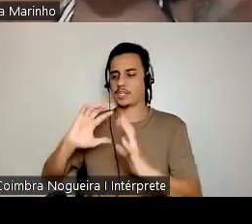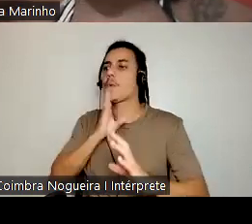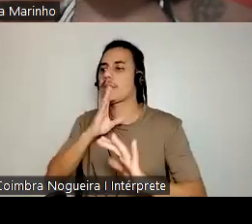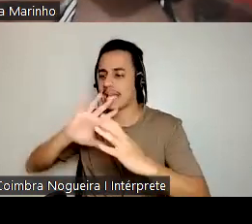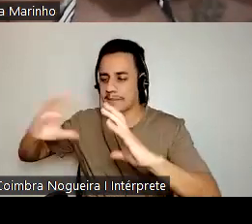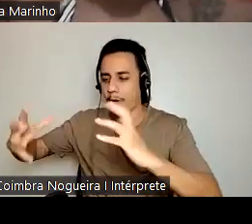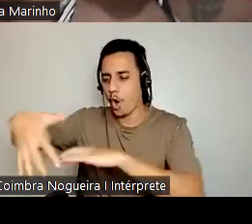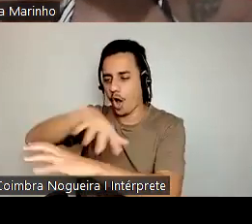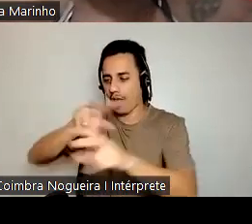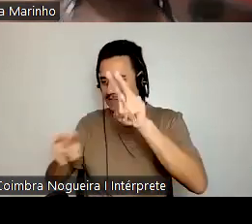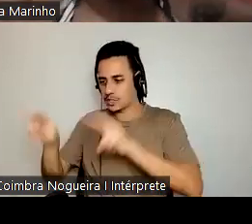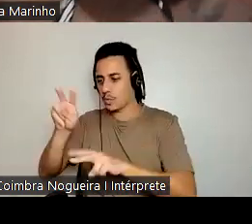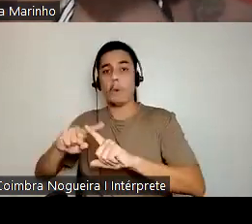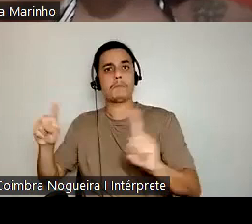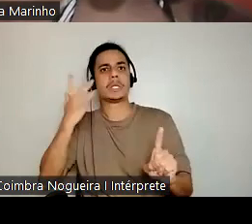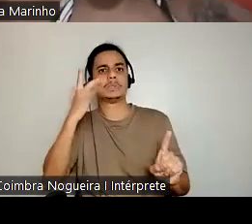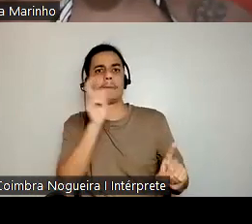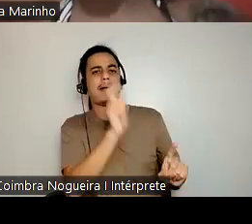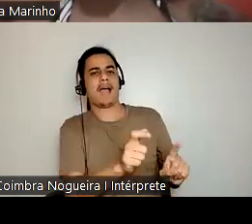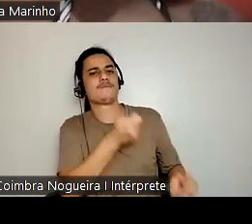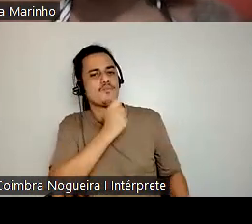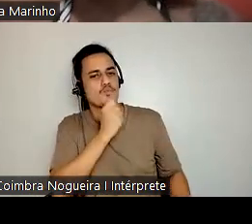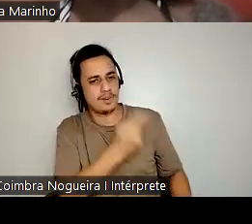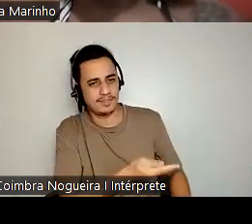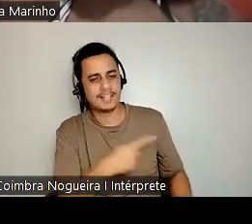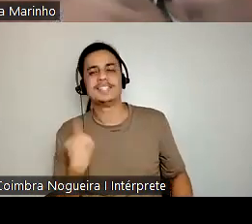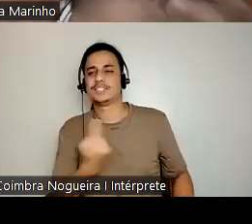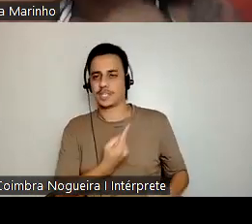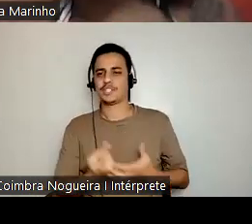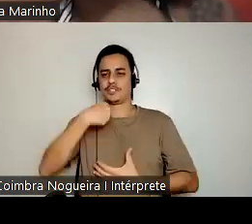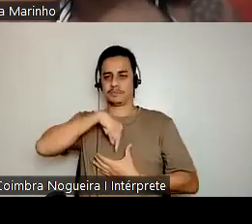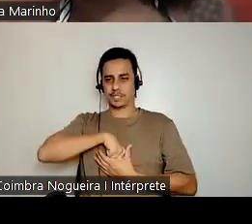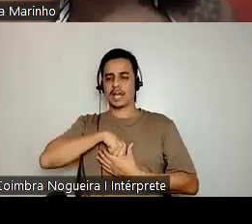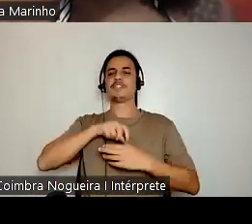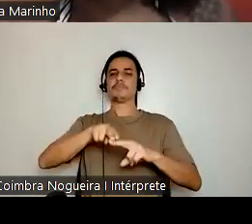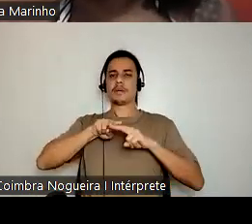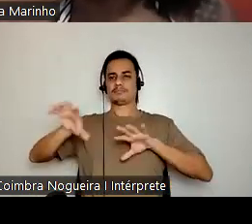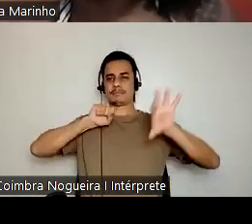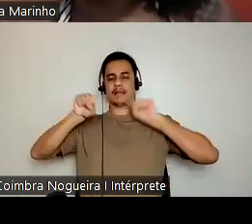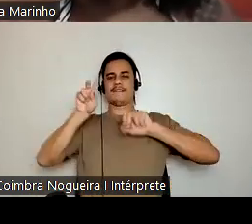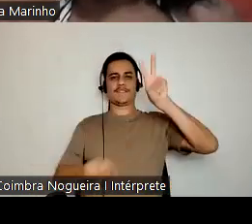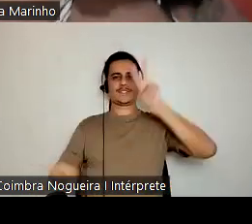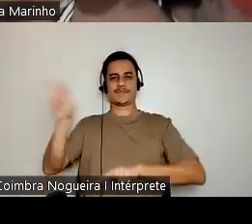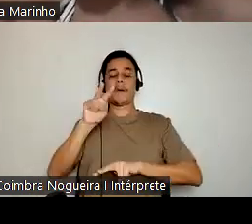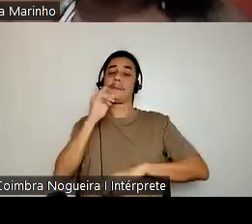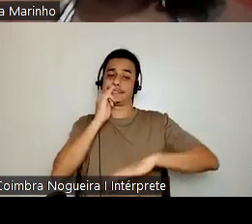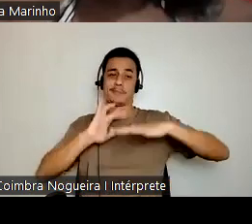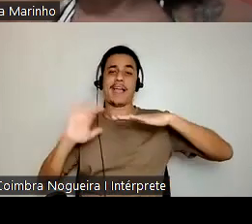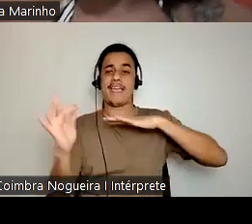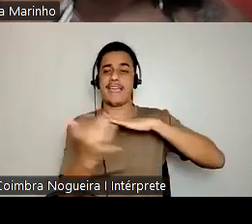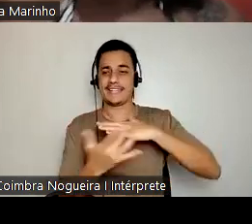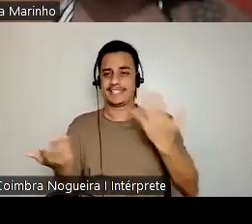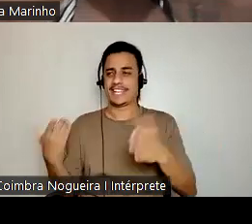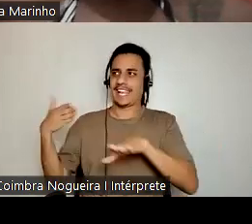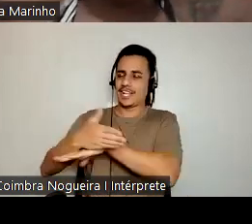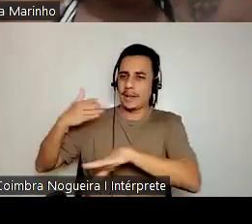nossa subjetividade é muito formada pelo visual. Está aí as redes sociais que não nos deixam mentir. Os engajamentos de